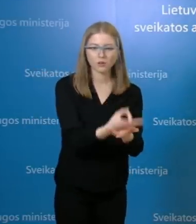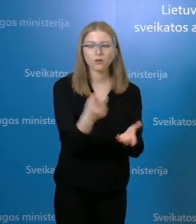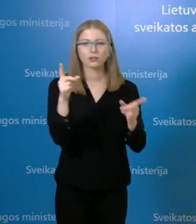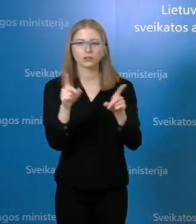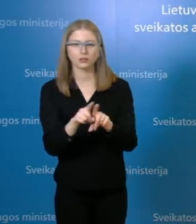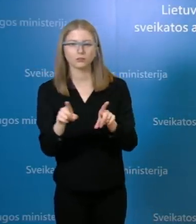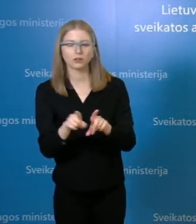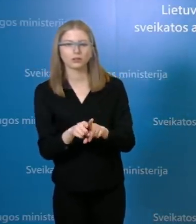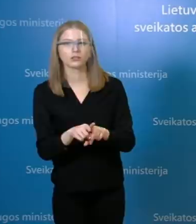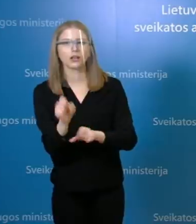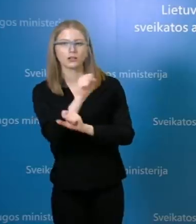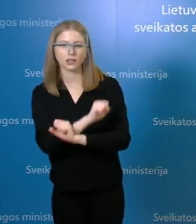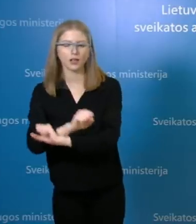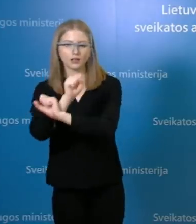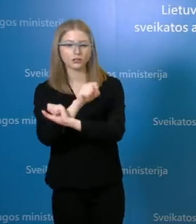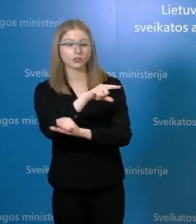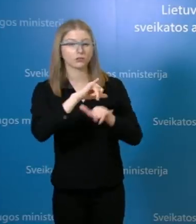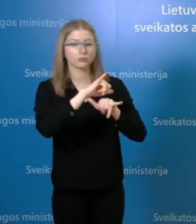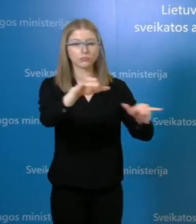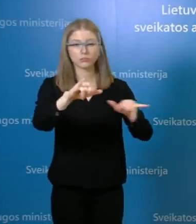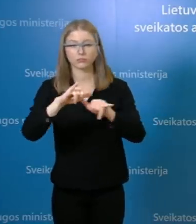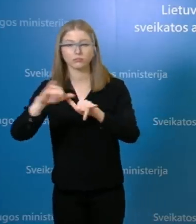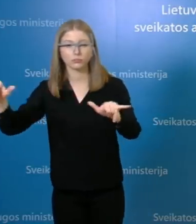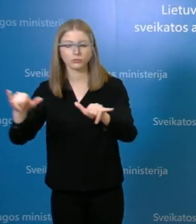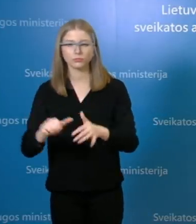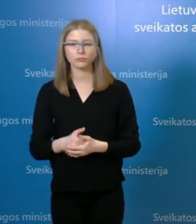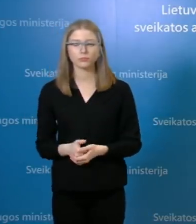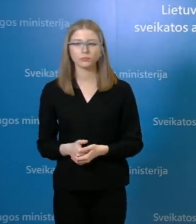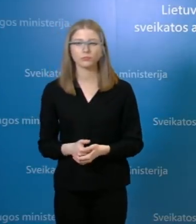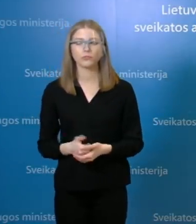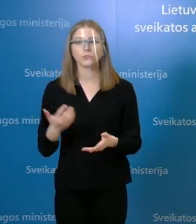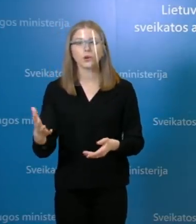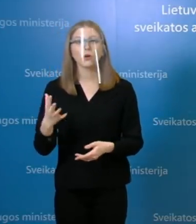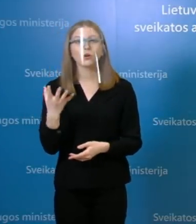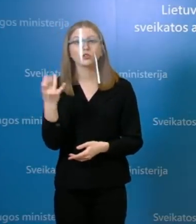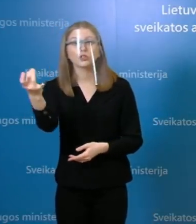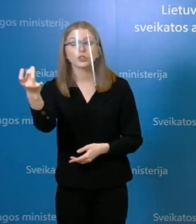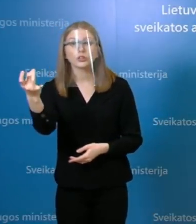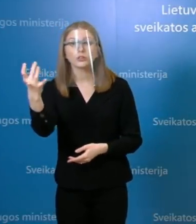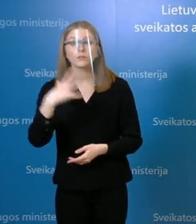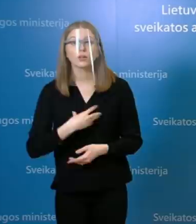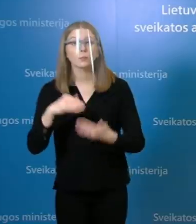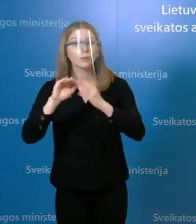židiniai ir išplenta, aišku. Kiti taip pat reikšmingi židiniai Vilniaus mieste, tai yra pergalės gatvės 15